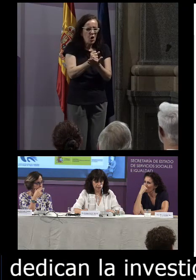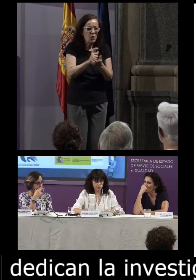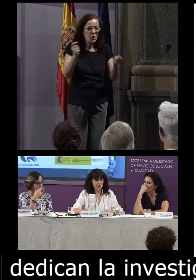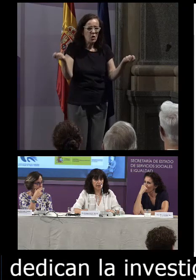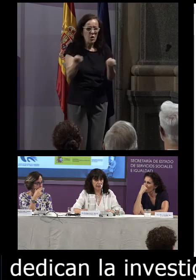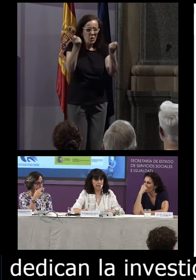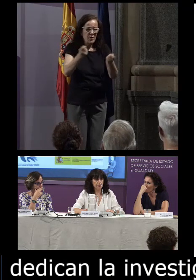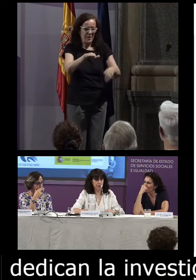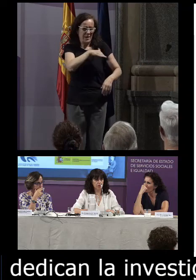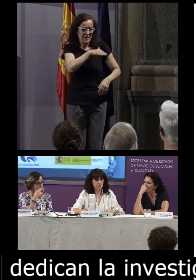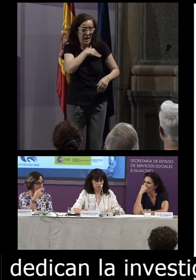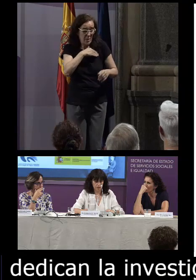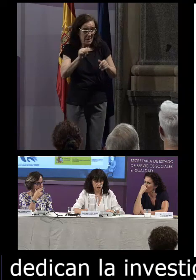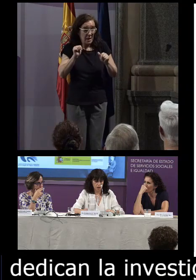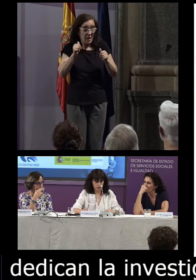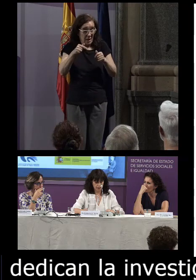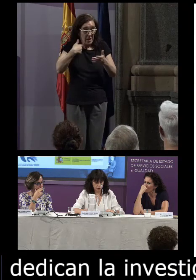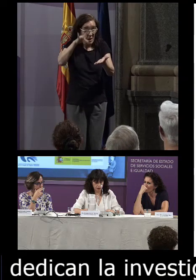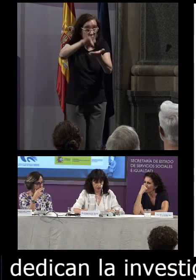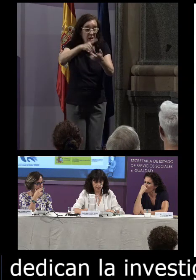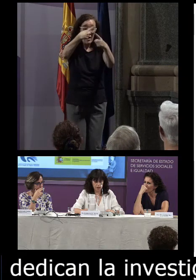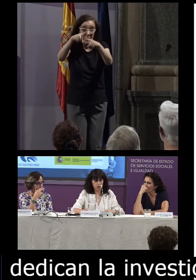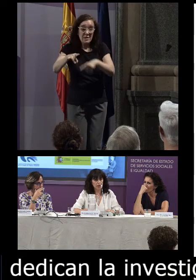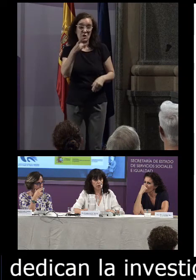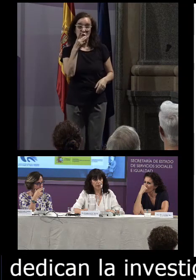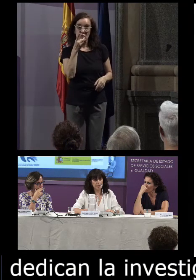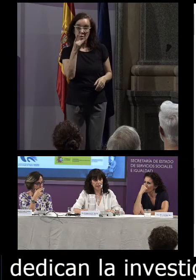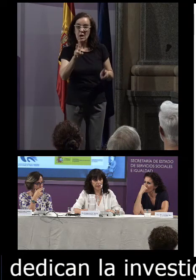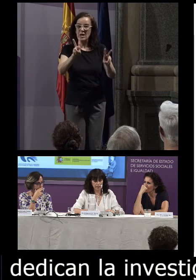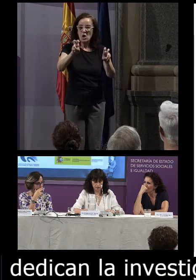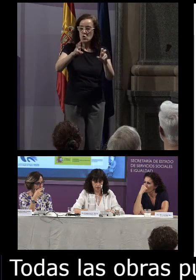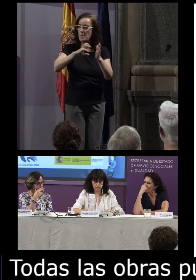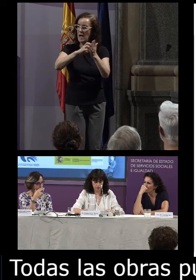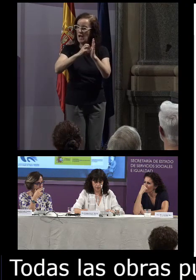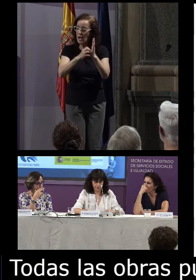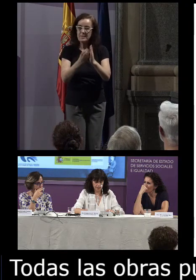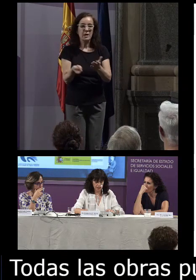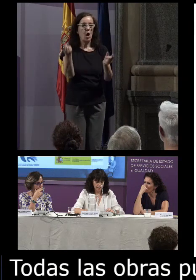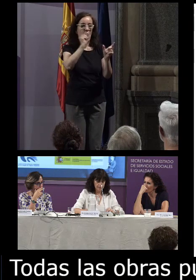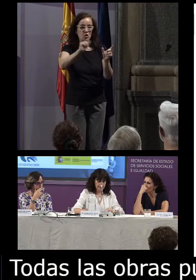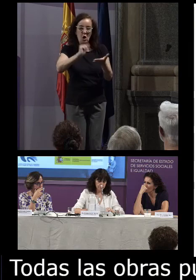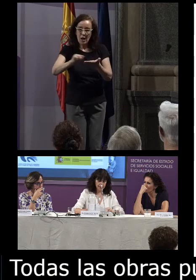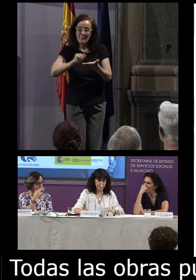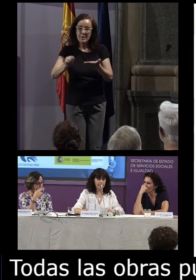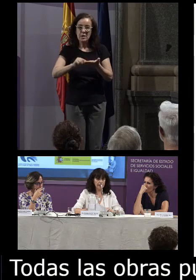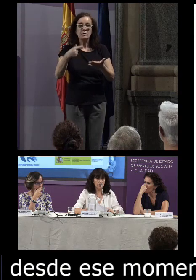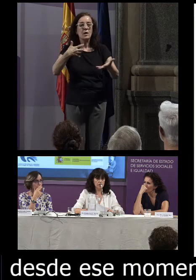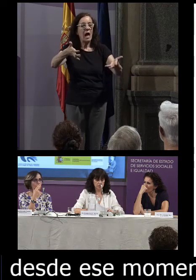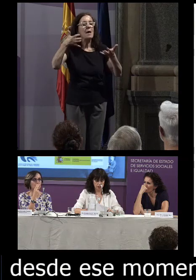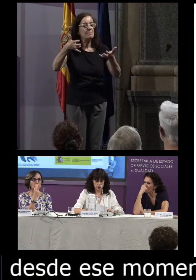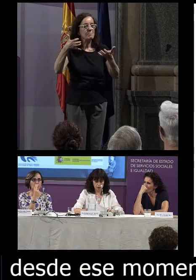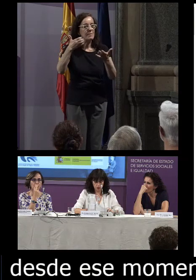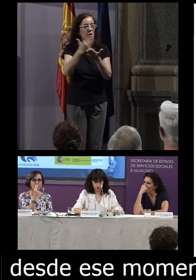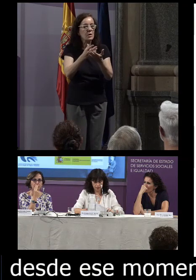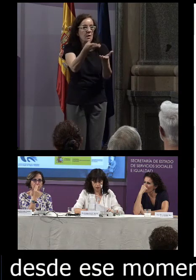por las academias desde ese momento los distintos diccionarios la nueva gramática o la ortografía se han beneficiado